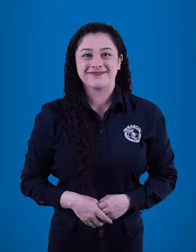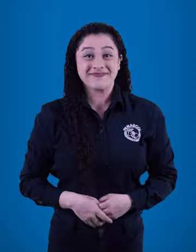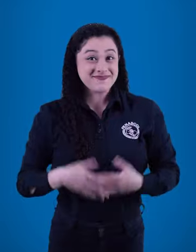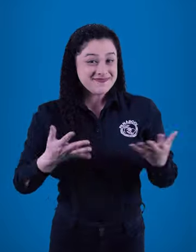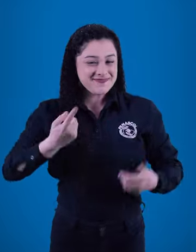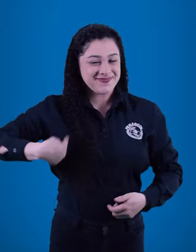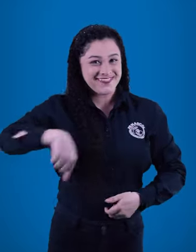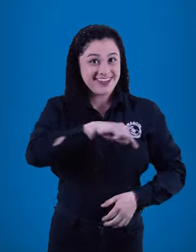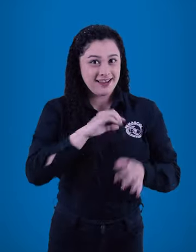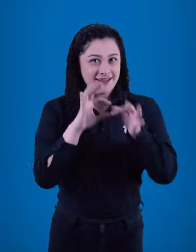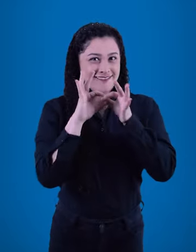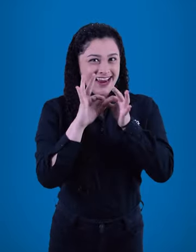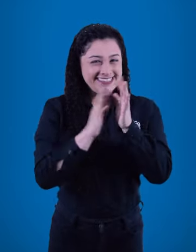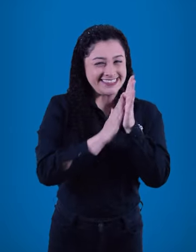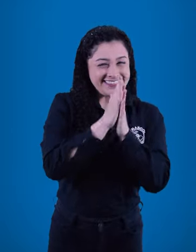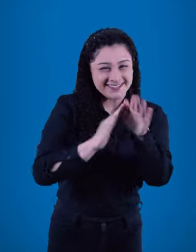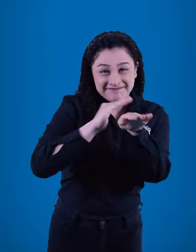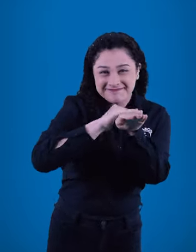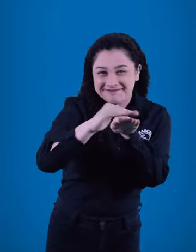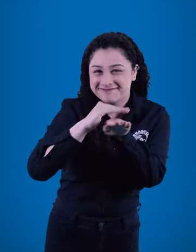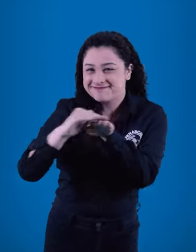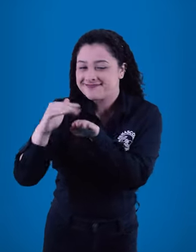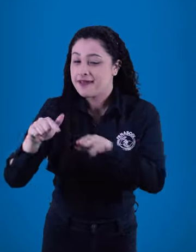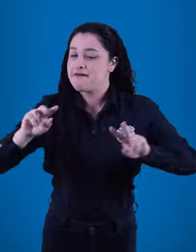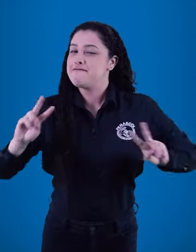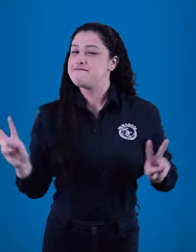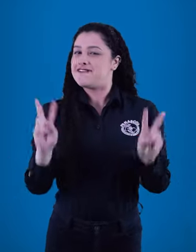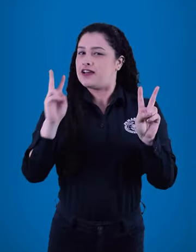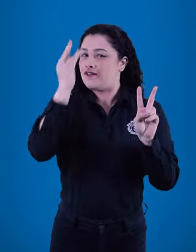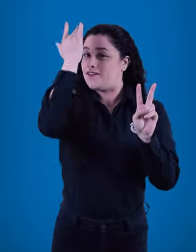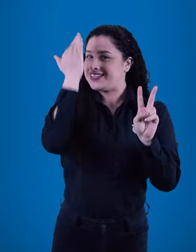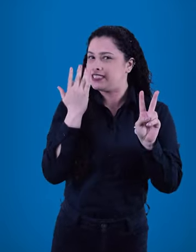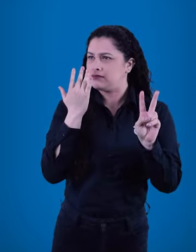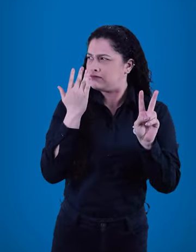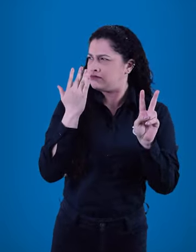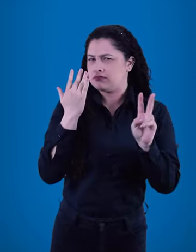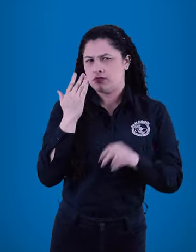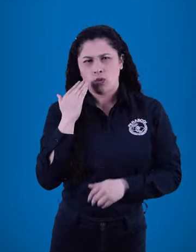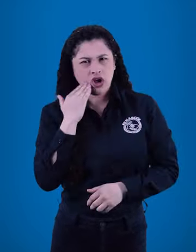Te invitamos a participar en la transmisión en vivo que tendremos en Facebook.